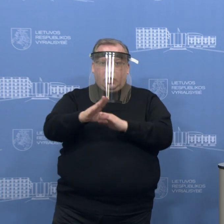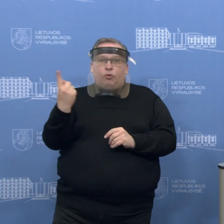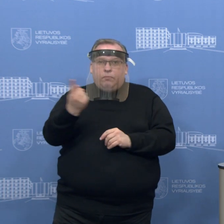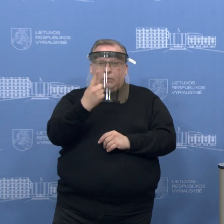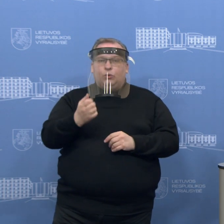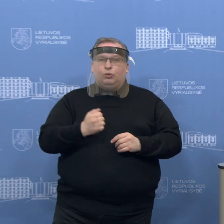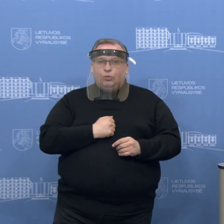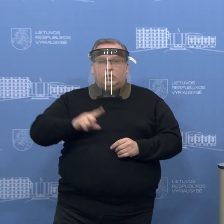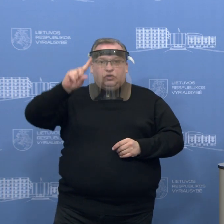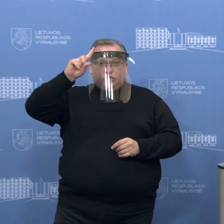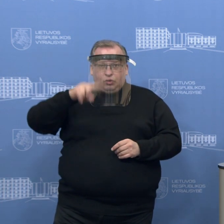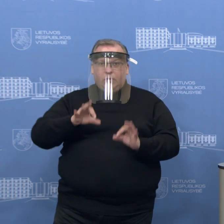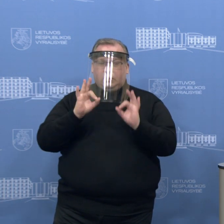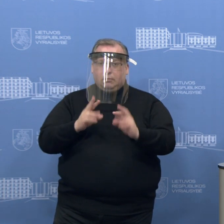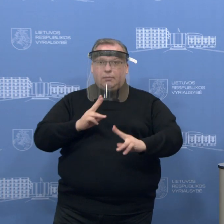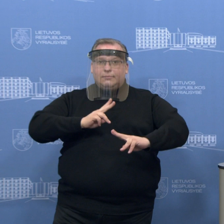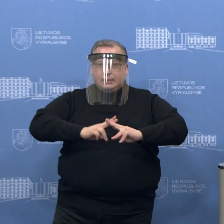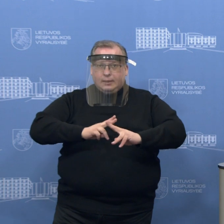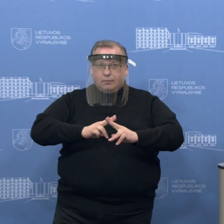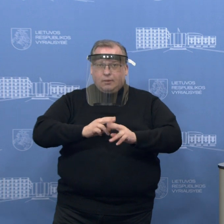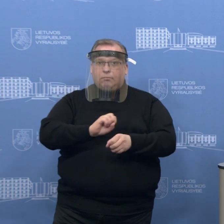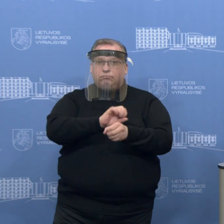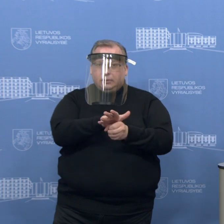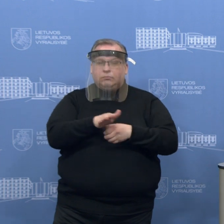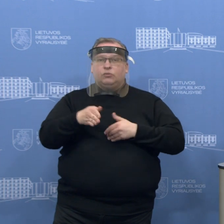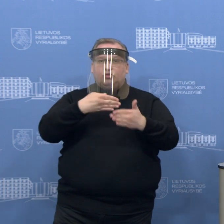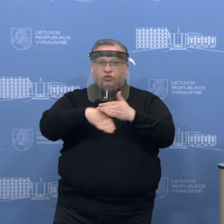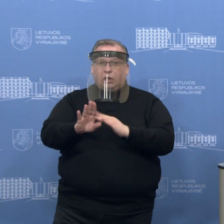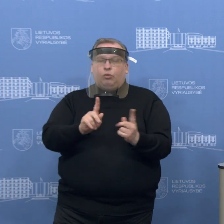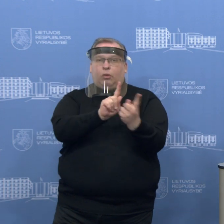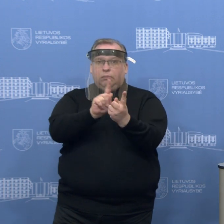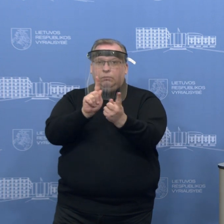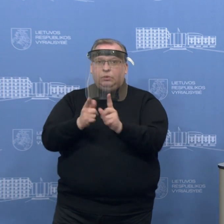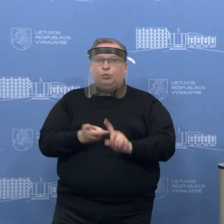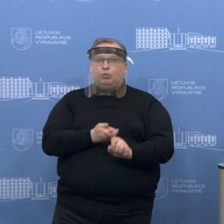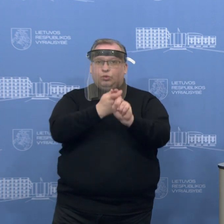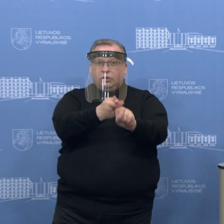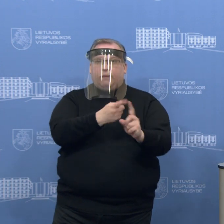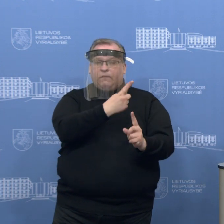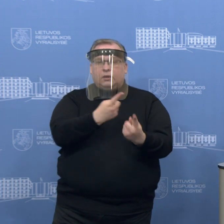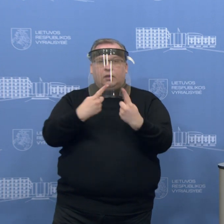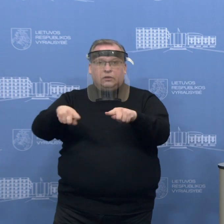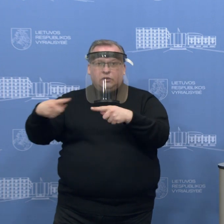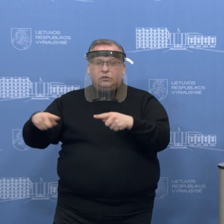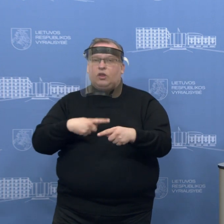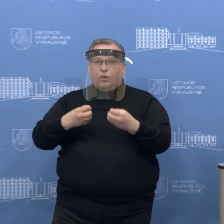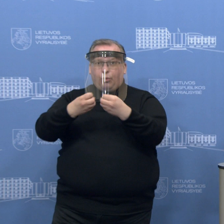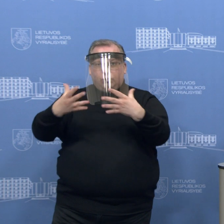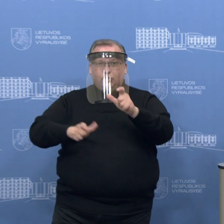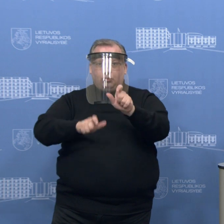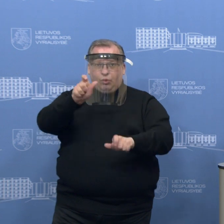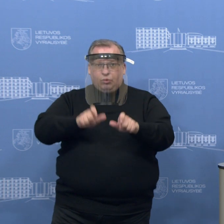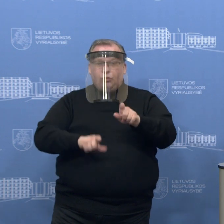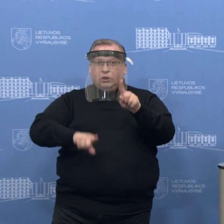kuris sąmoningai, žinodamas, kad serga, išėjo, turėjo kontaktą ir užkrėti vieną ir daugiau žmonių. Tai